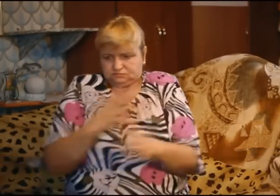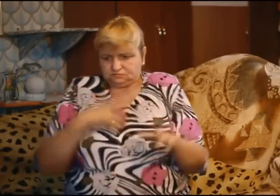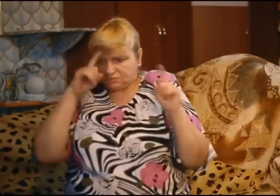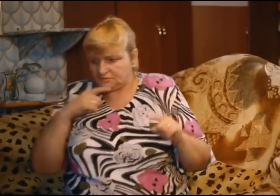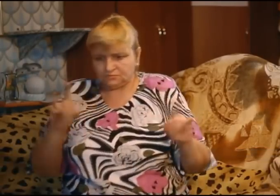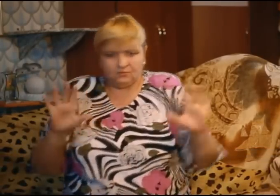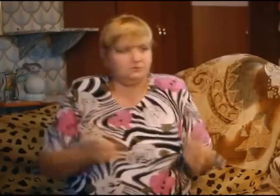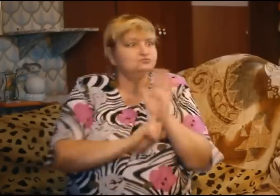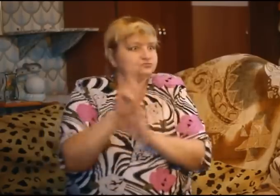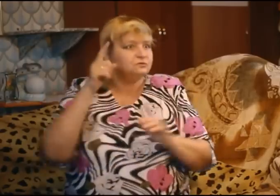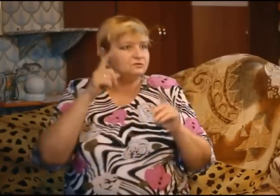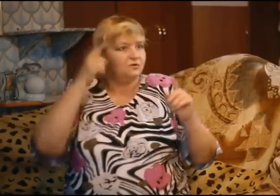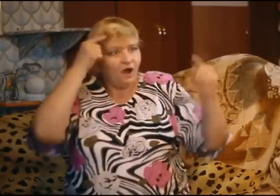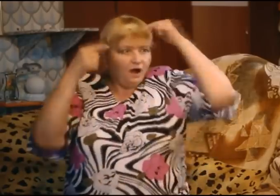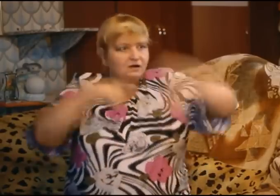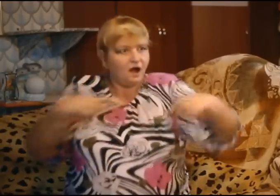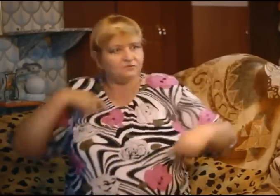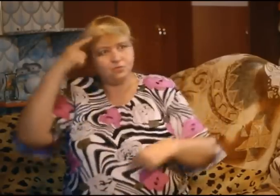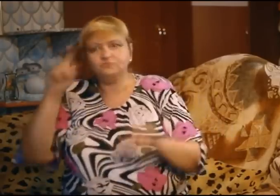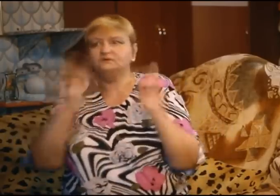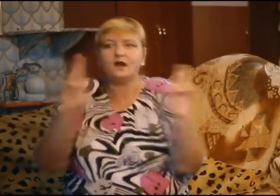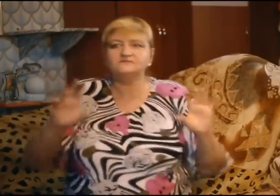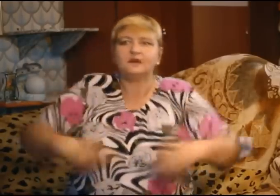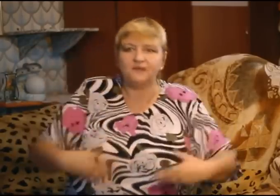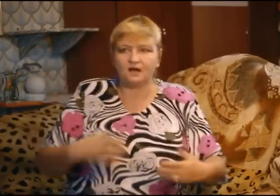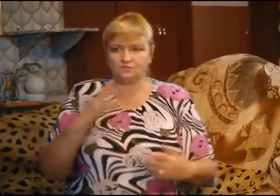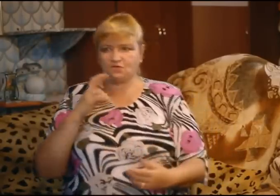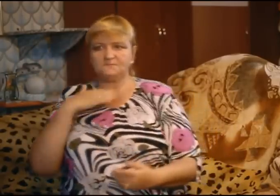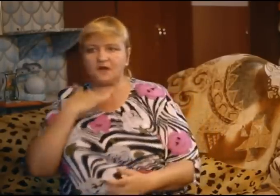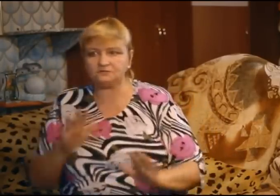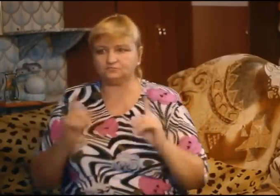Я не поняла, что случилось. Начала думать, может дикие собаки, куница или хорек.